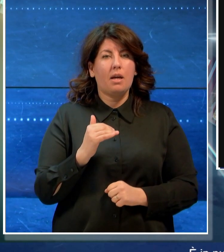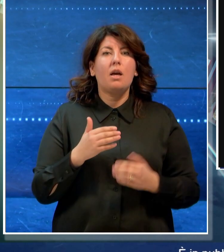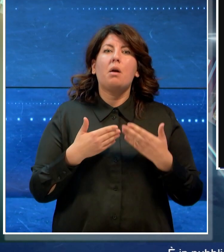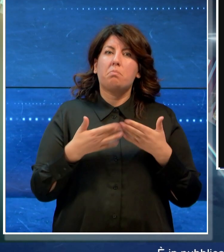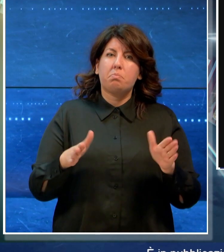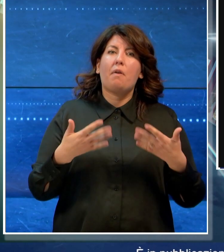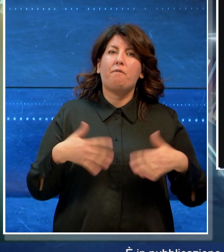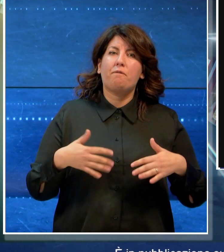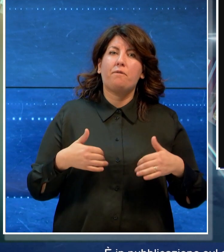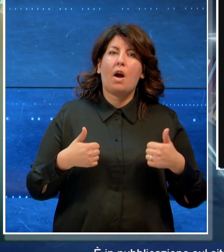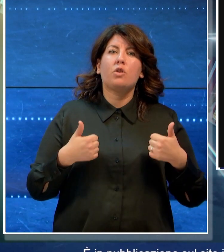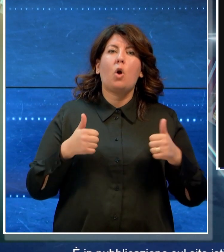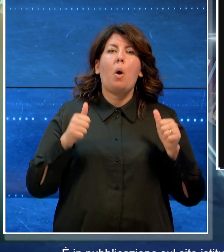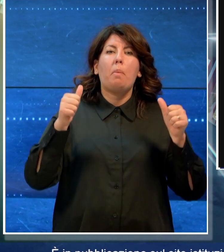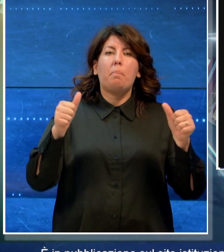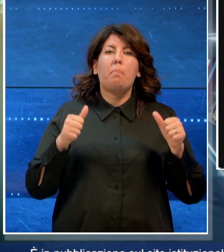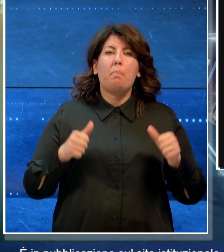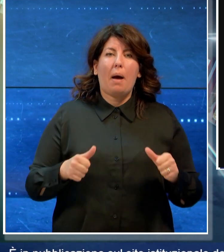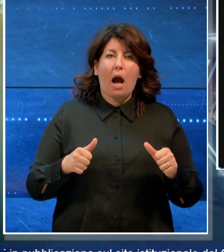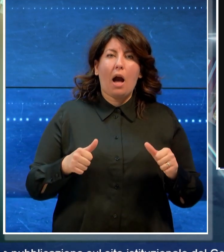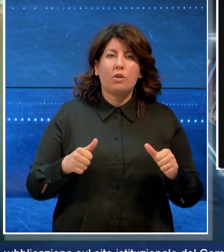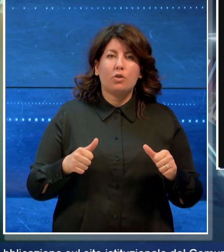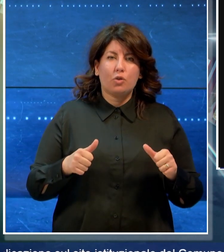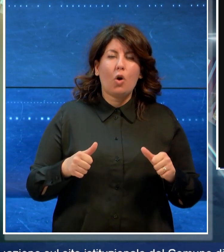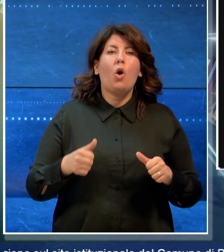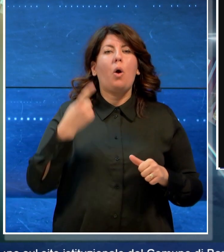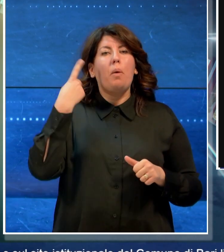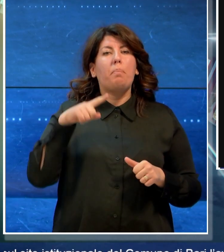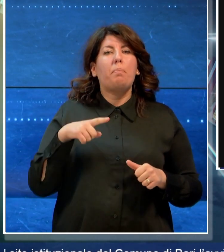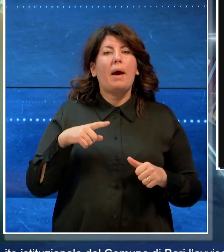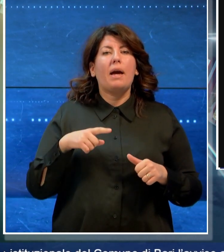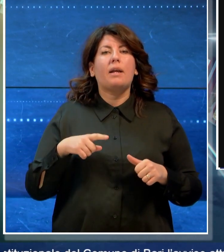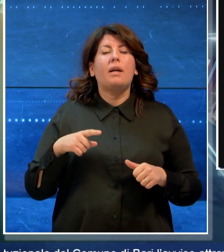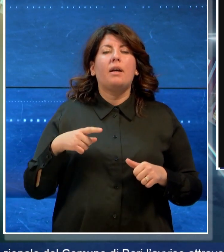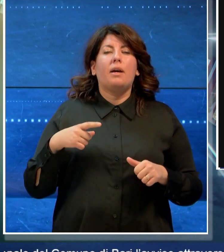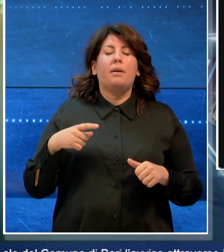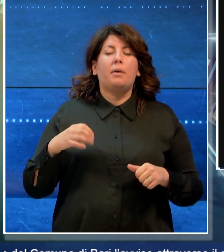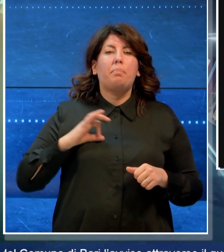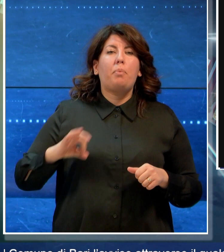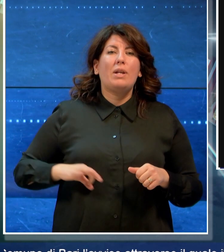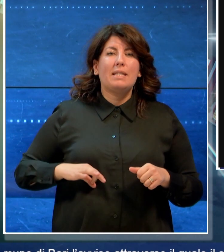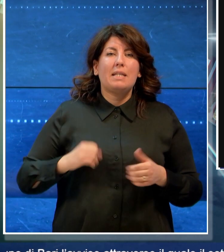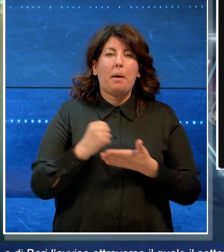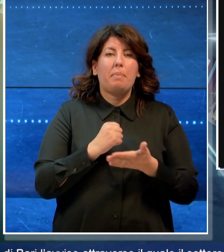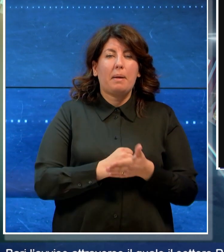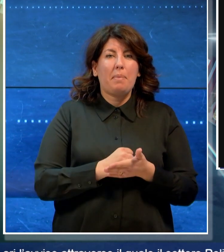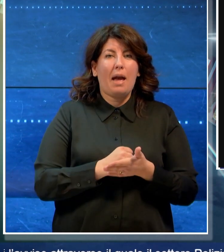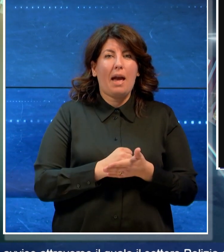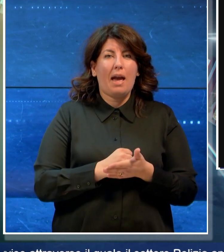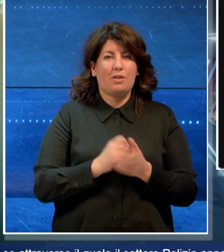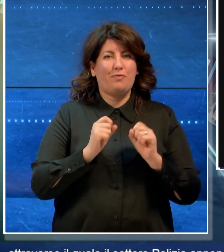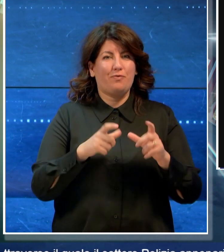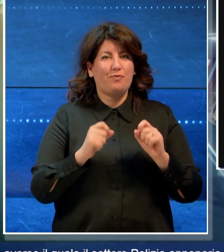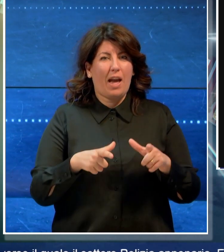'avviso attraverso il quale il settore polizia annonaria, ecologia e